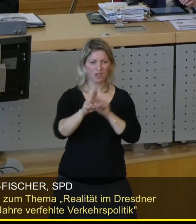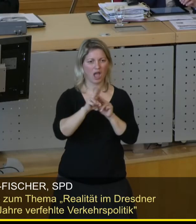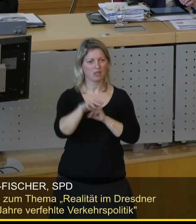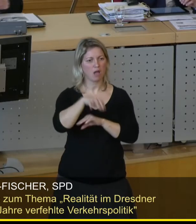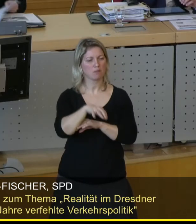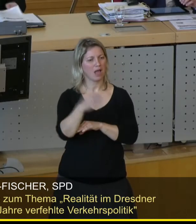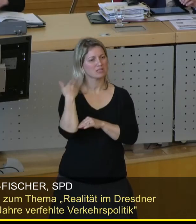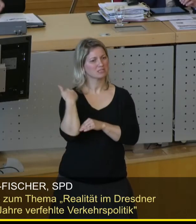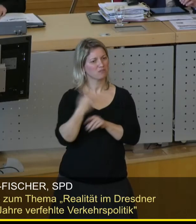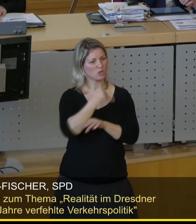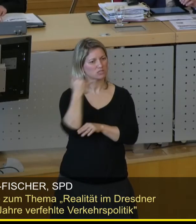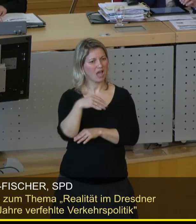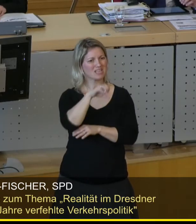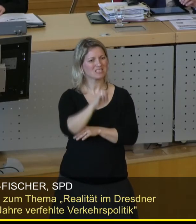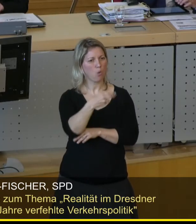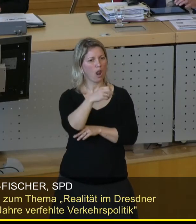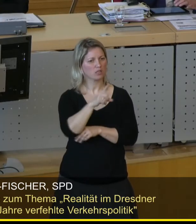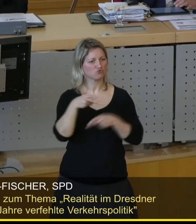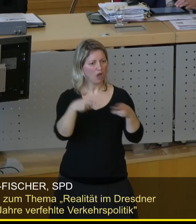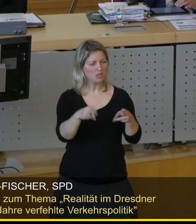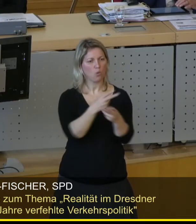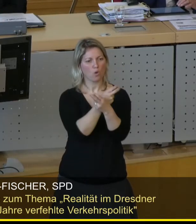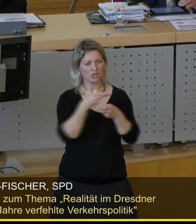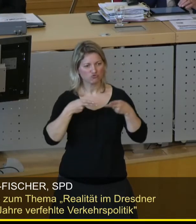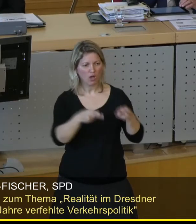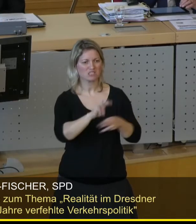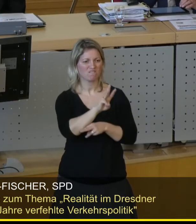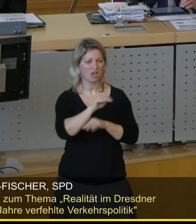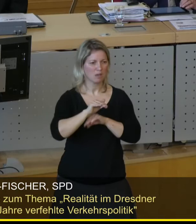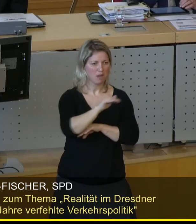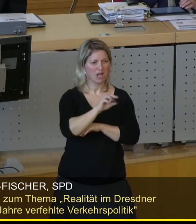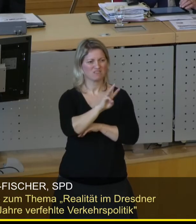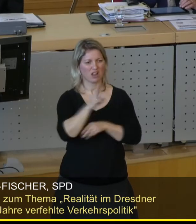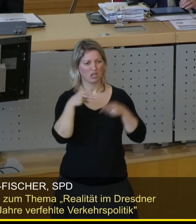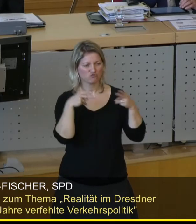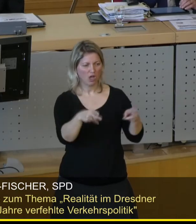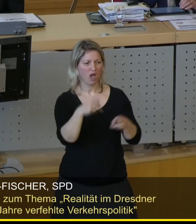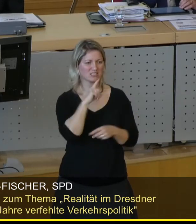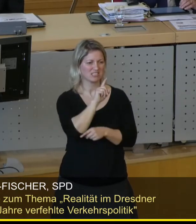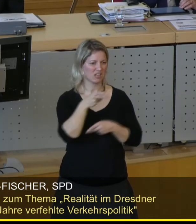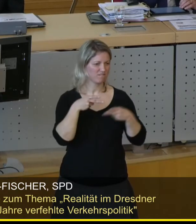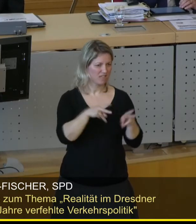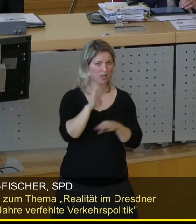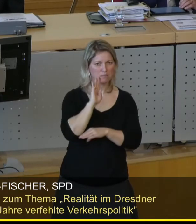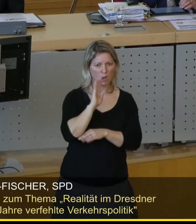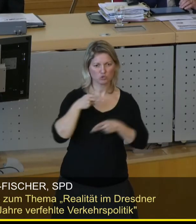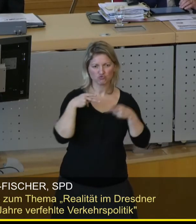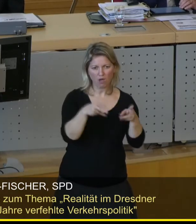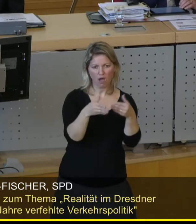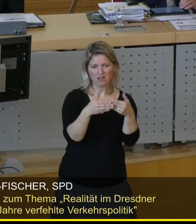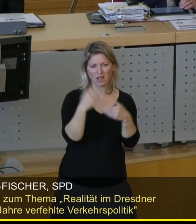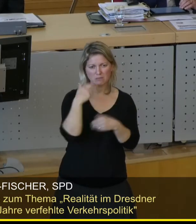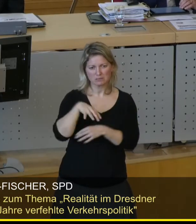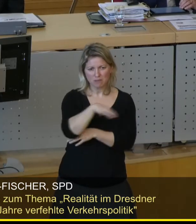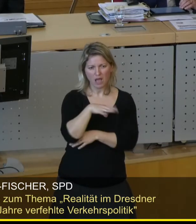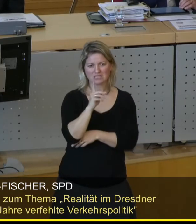erst letztes Jahr, Österreicher Straße, Waserplatz, Wehlener Straße, Stadtbahn 2020, Zellischer Weg, Bautzener Straße am Alberplatz,